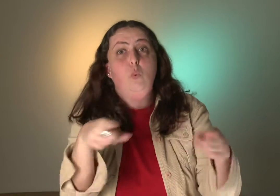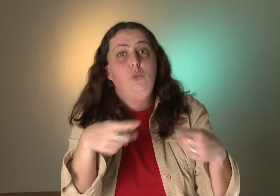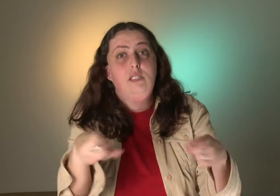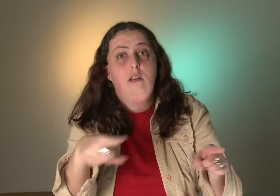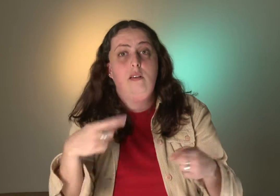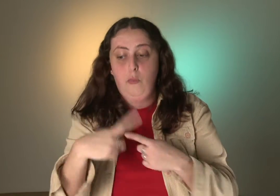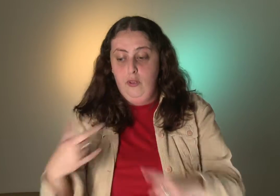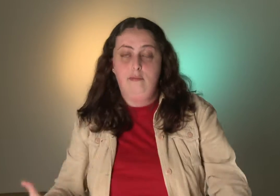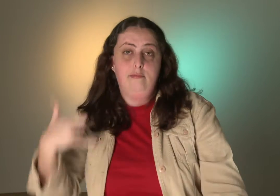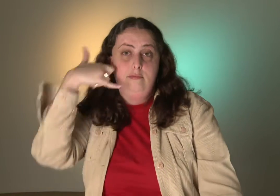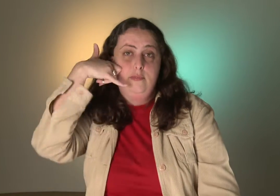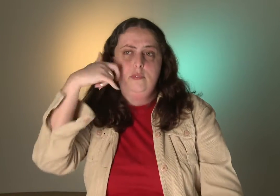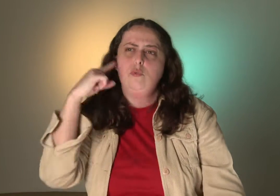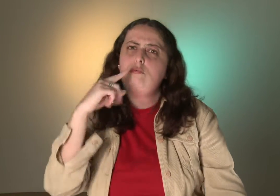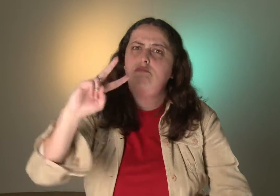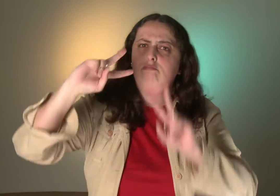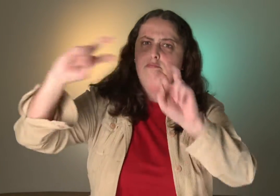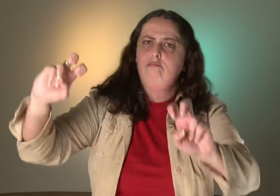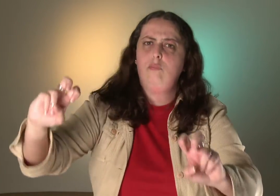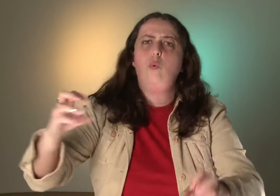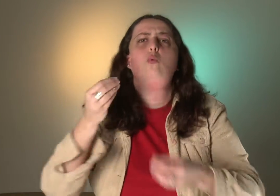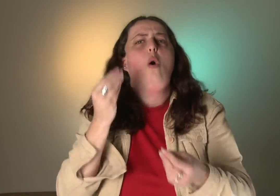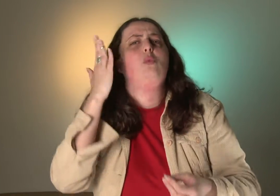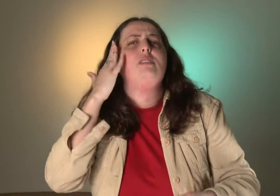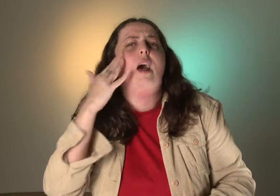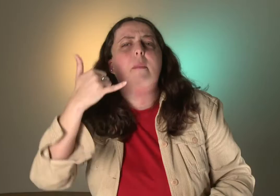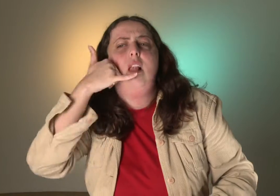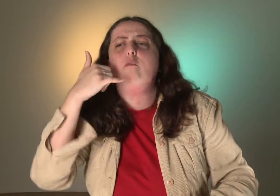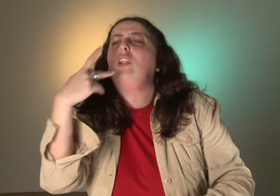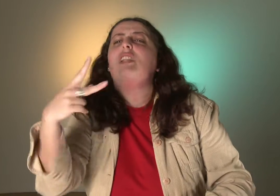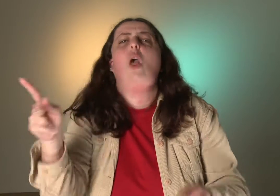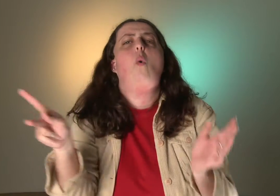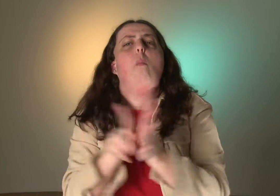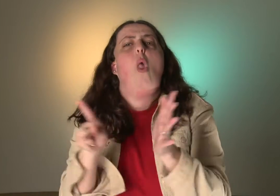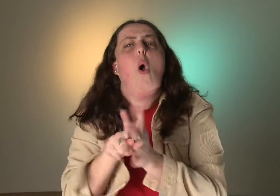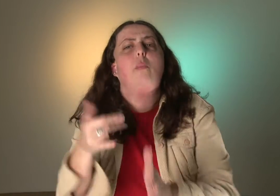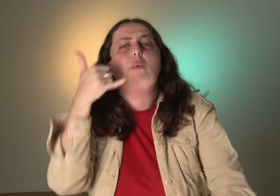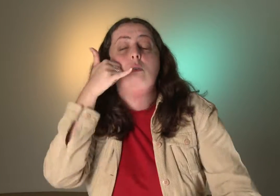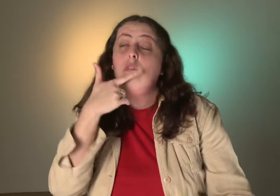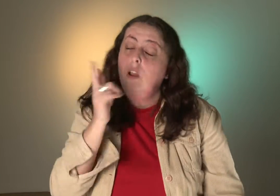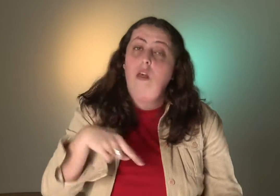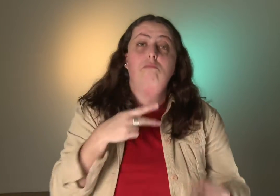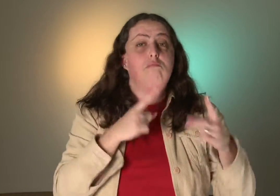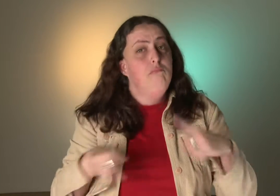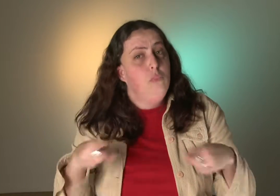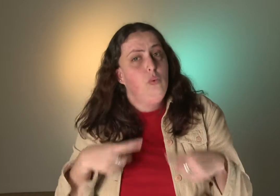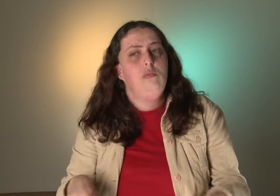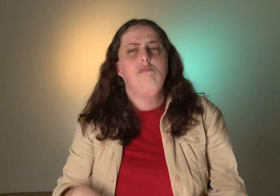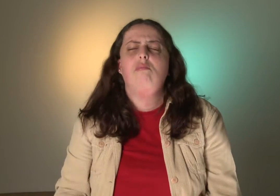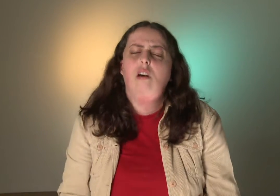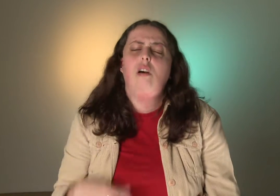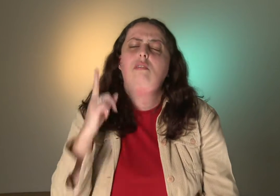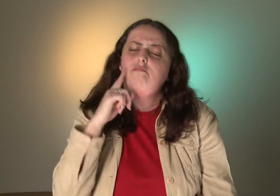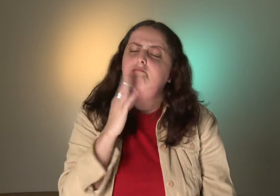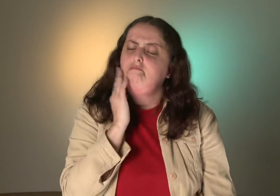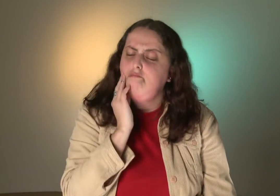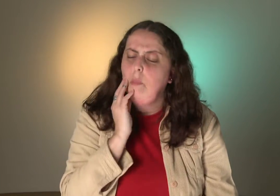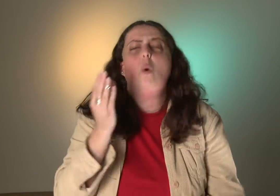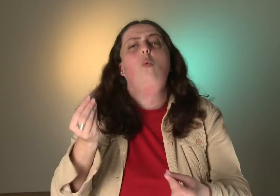está tocando, tem uma música. Ai, o surdo, mas como tu sabe que é o teu telefone? Eu falei, porque tem uma música. O surdo, nossa, que